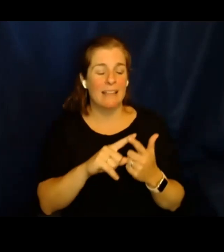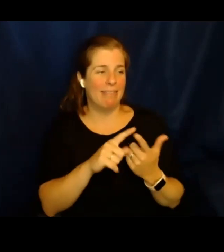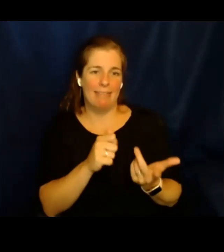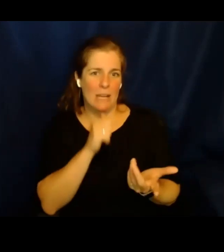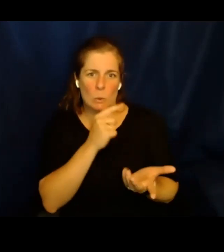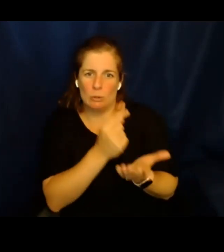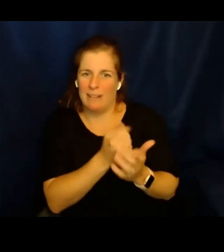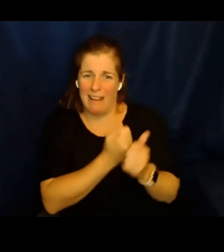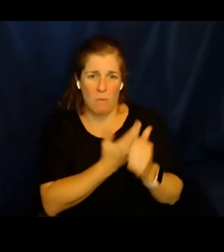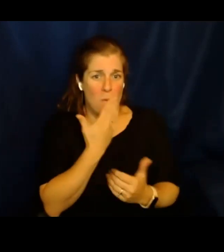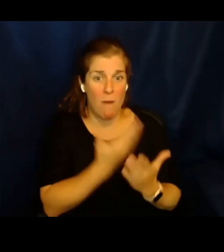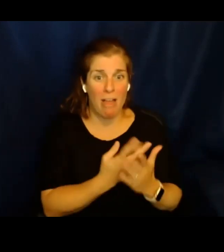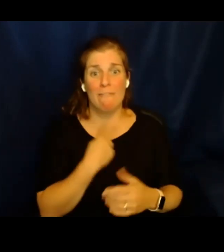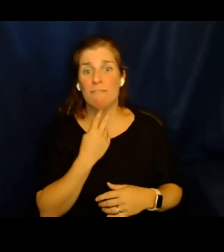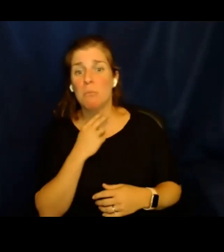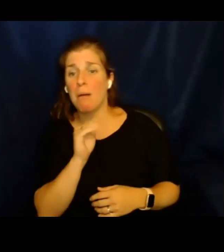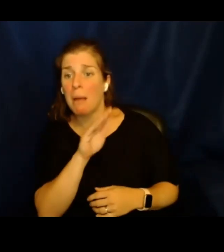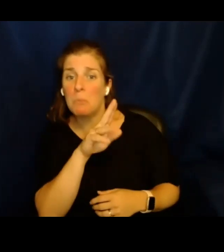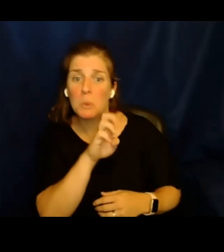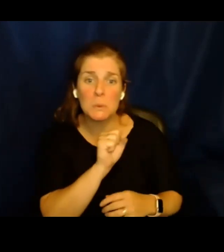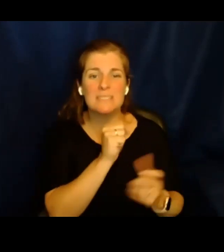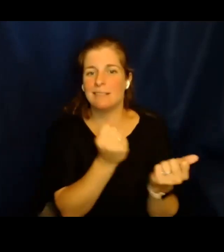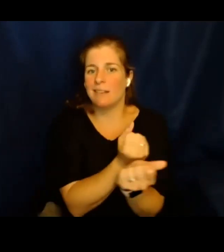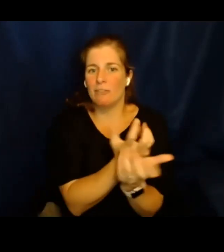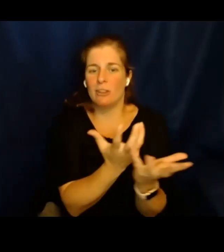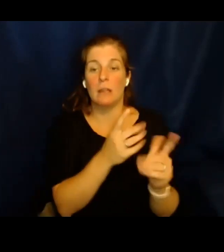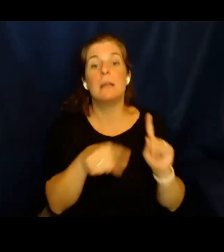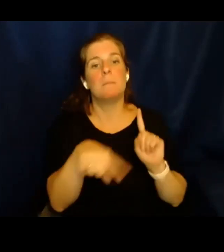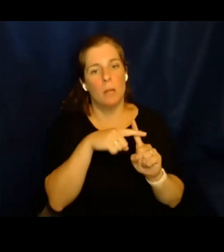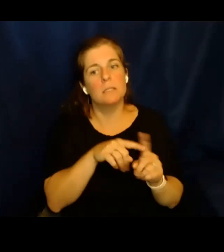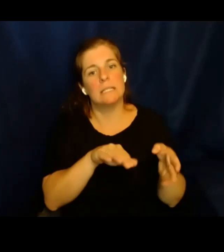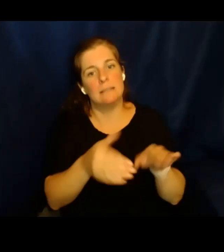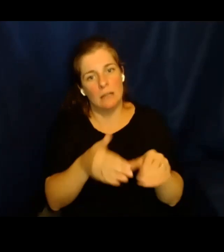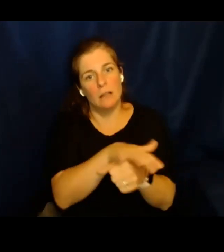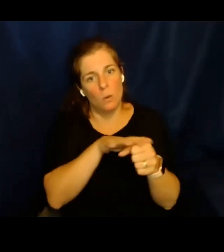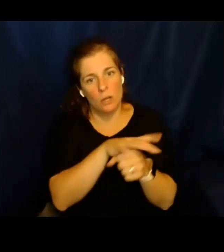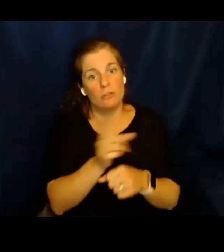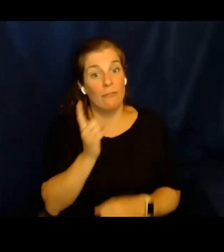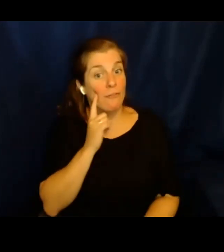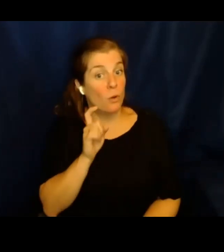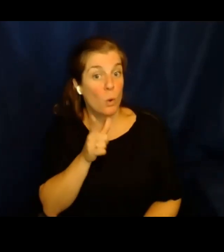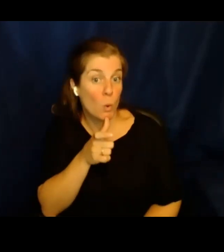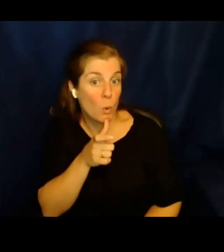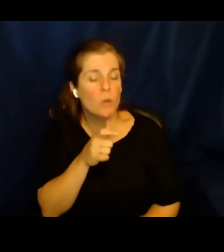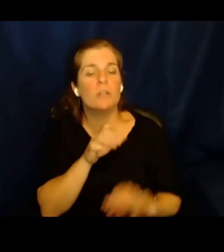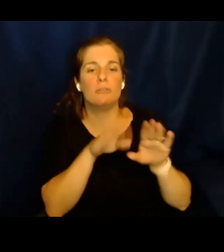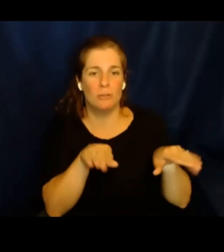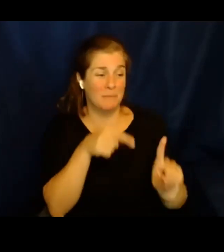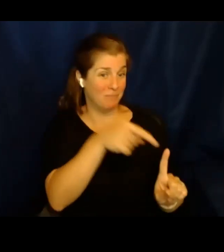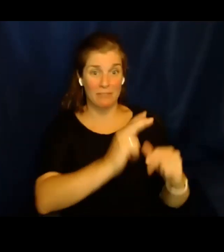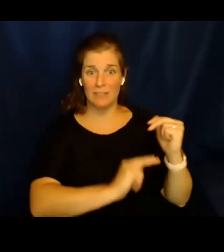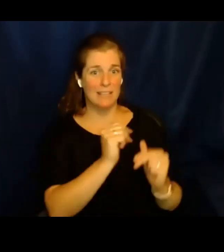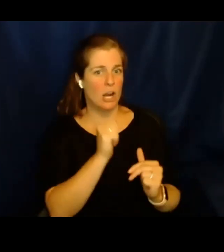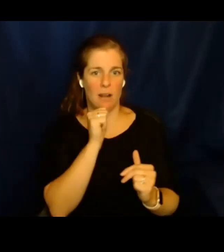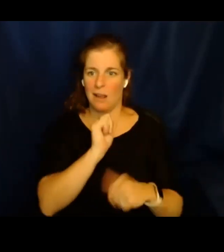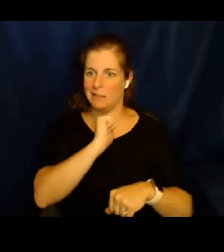maltrato de los inmigrantes. Es un sitio que ha sido ya mencionado. Y también ha sido un sitio mortífero para